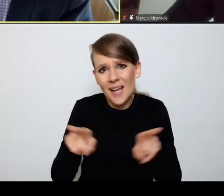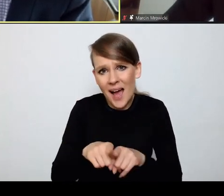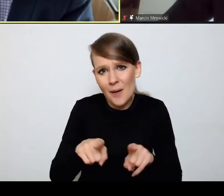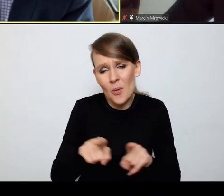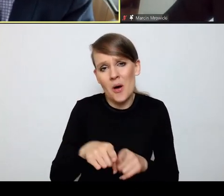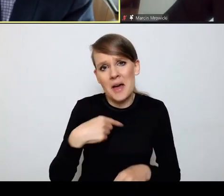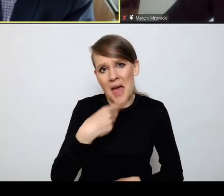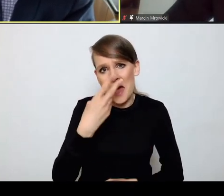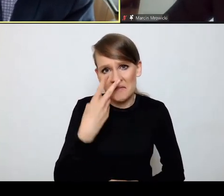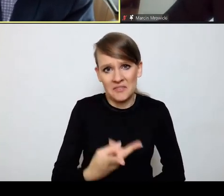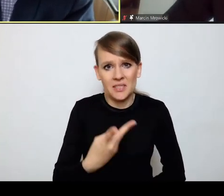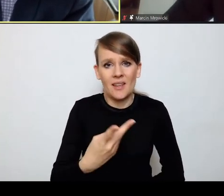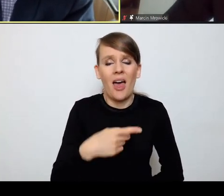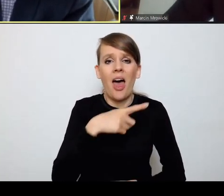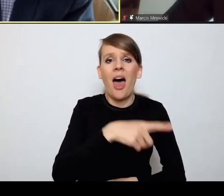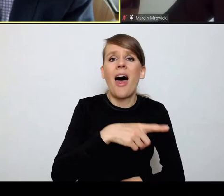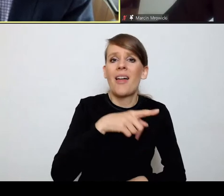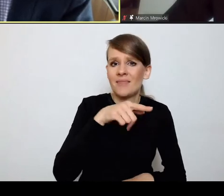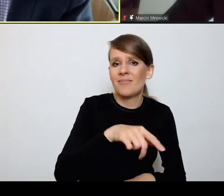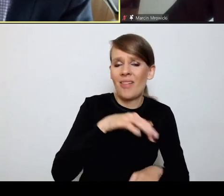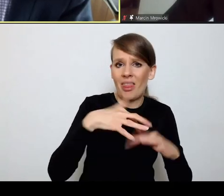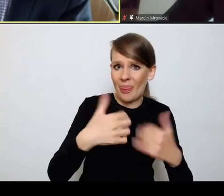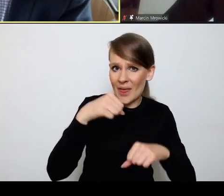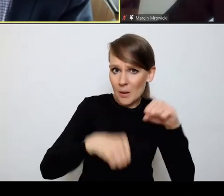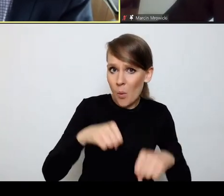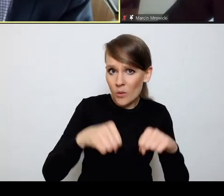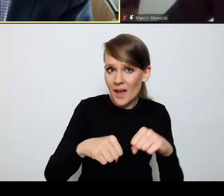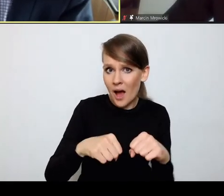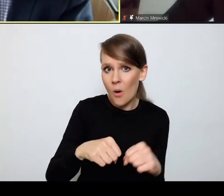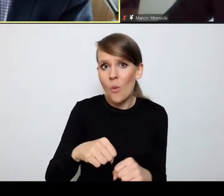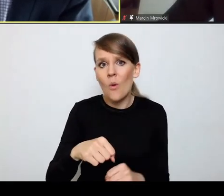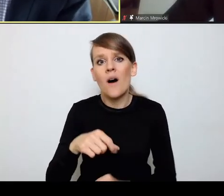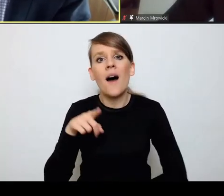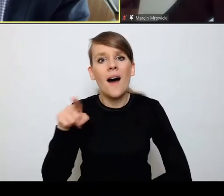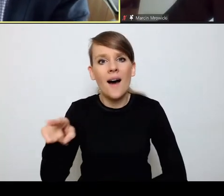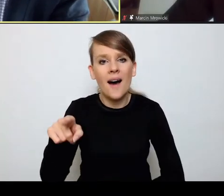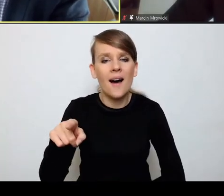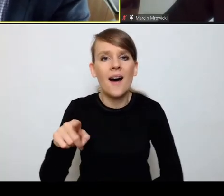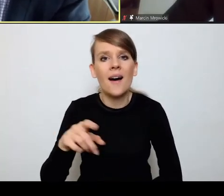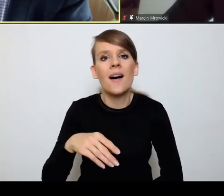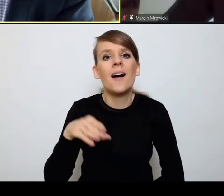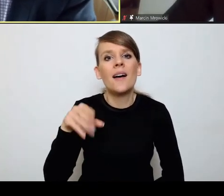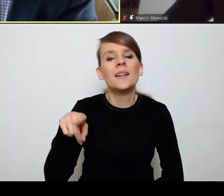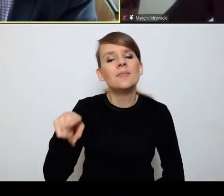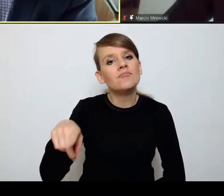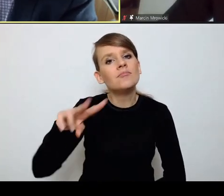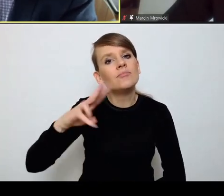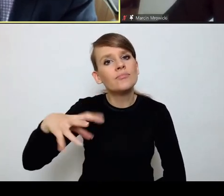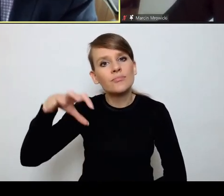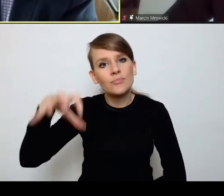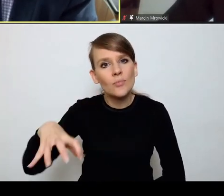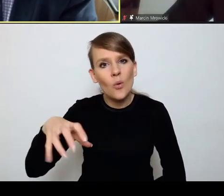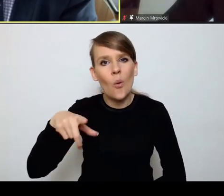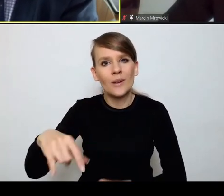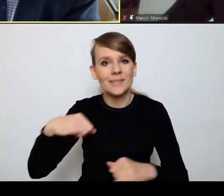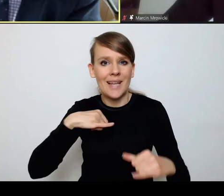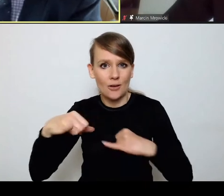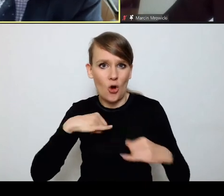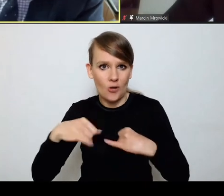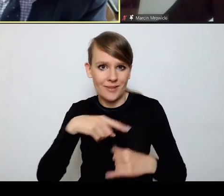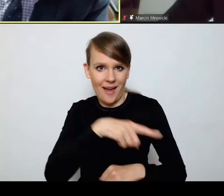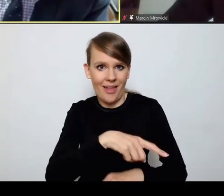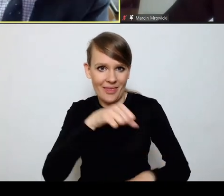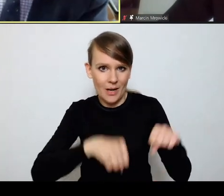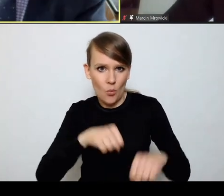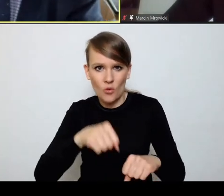w relacjach pomiędzy Trybunałem a Assembly of State Parties, co jest ciałem, który zarządza Trybunałem. To jest